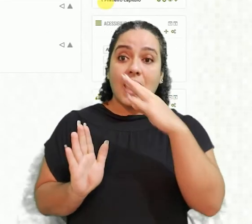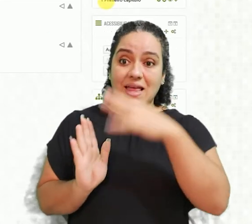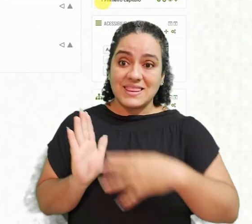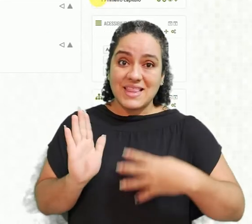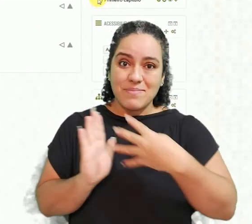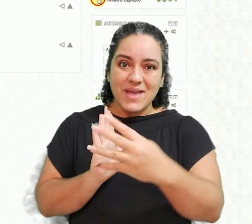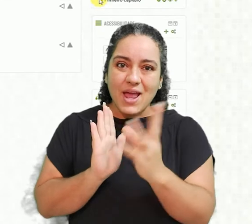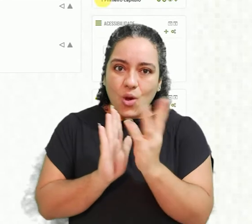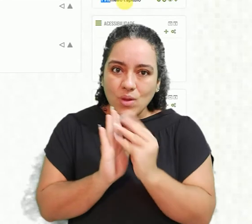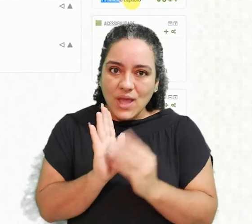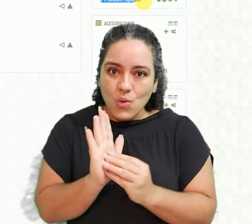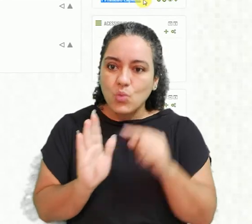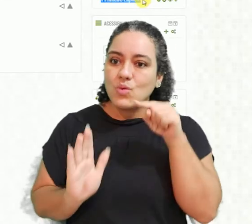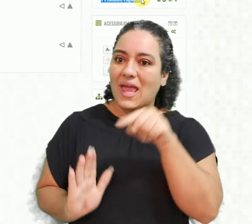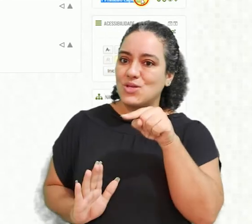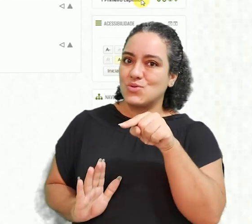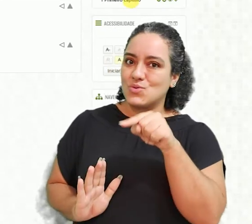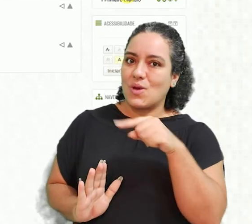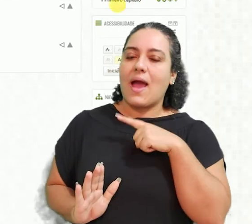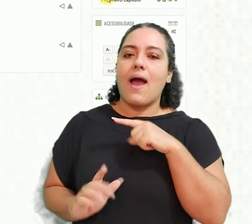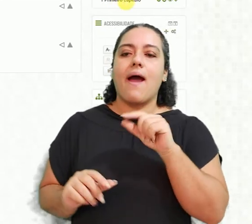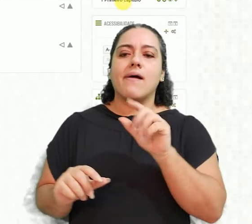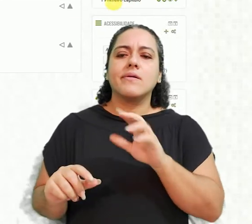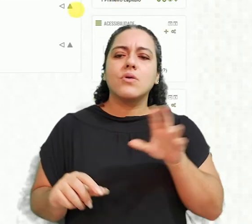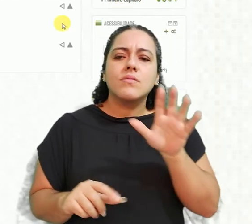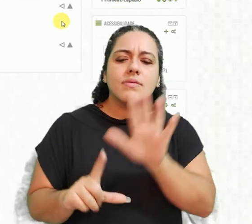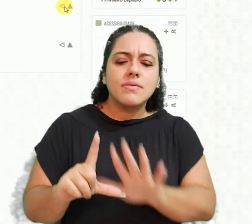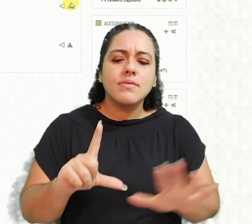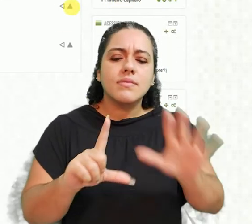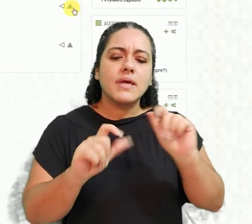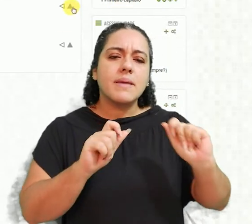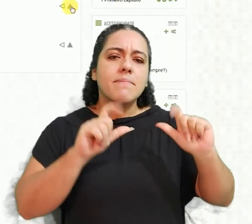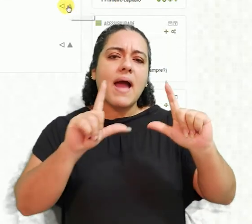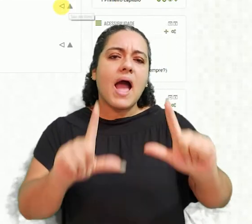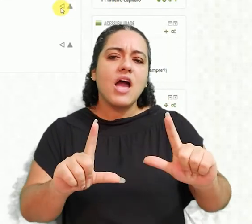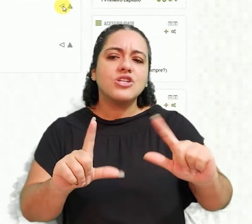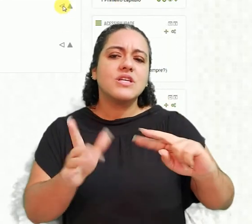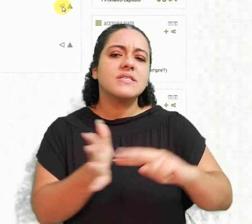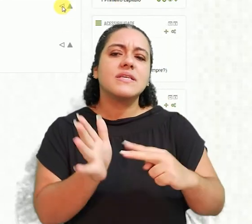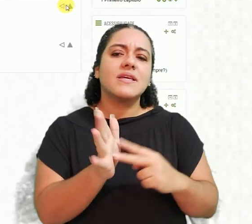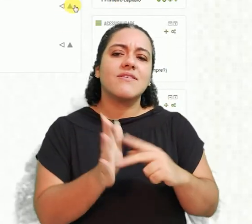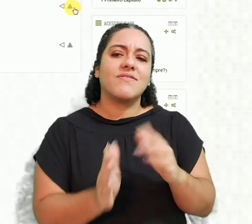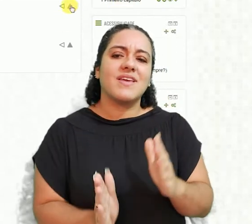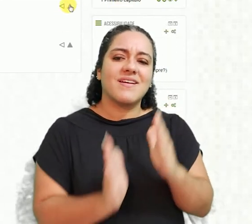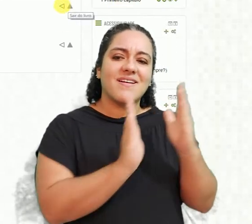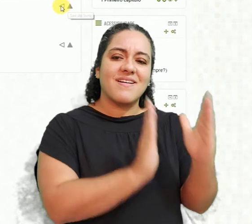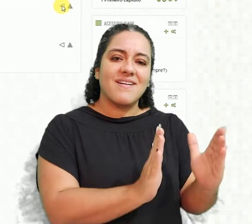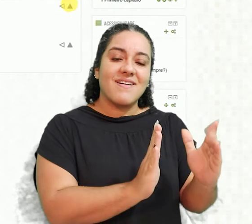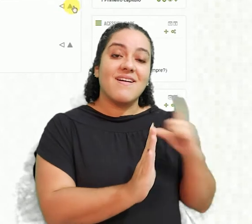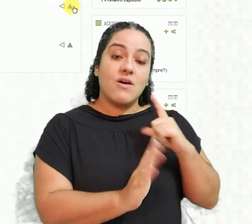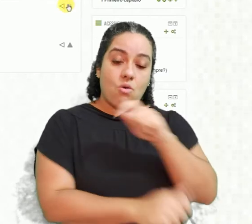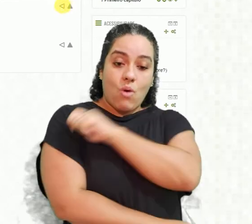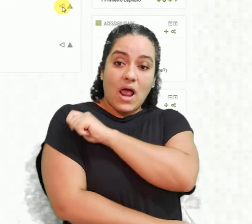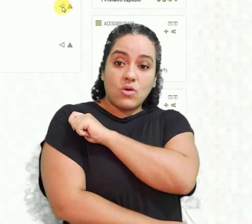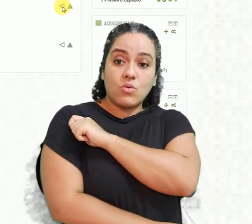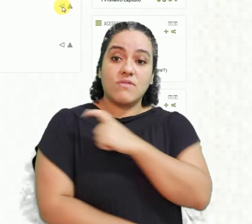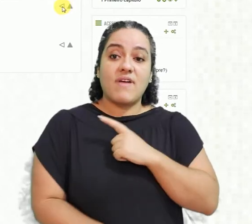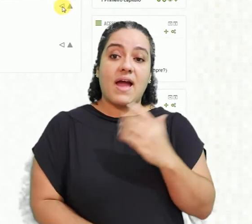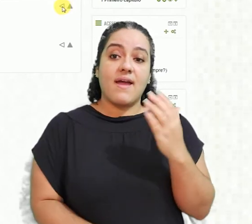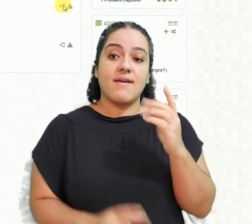tabela de conteúdo, aquilo que eu havia falado é isso aqui. Aquela navegação por imagens significa isso aqui, tá? Que o aluno vai para